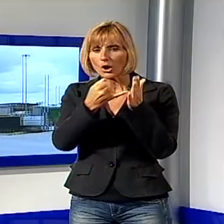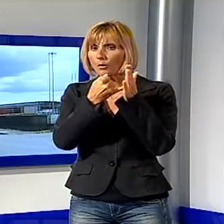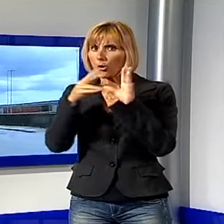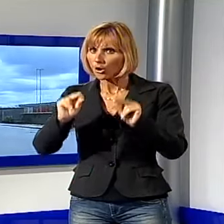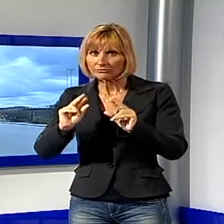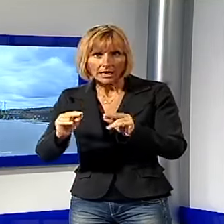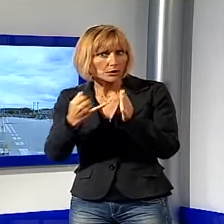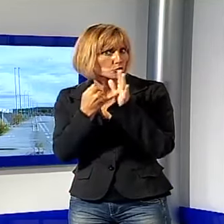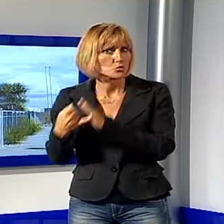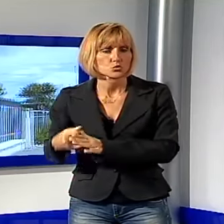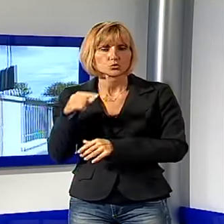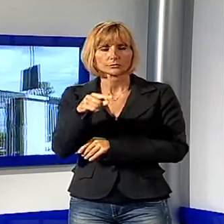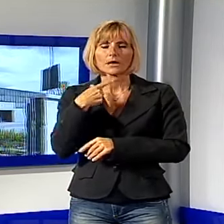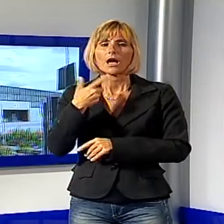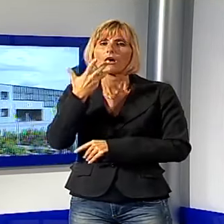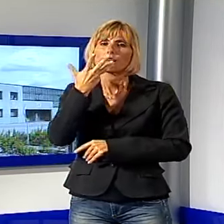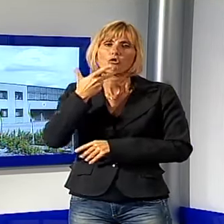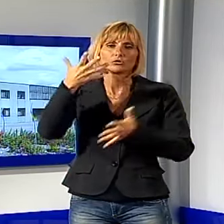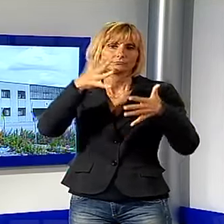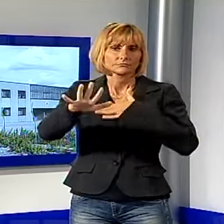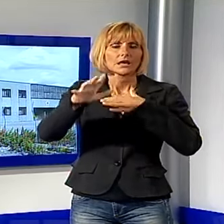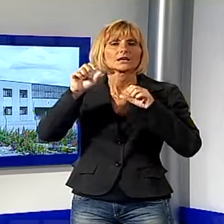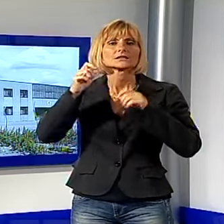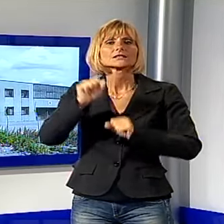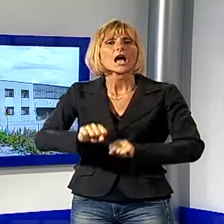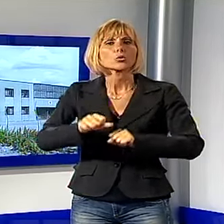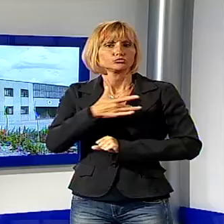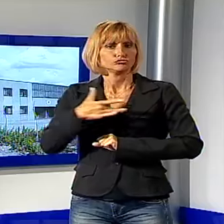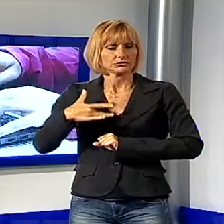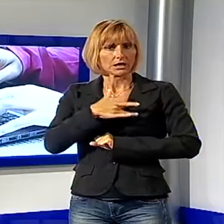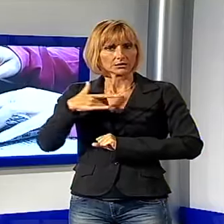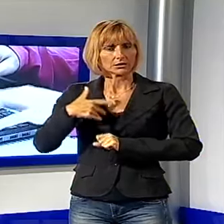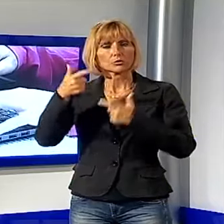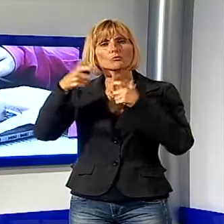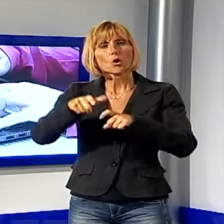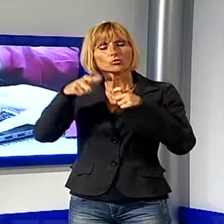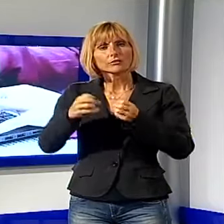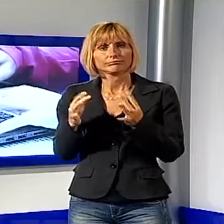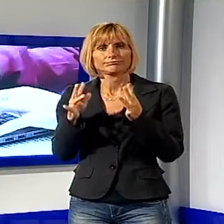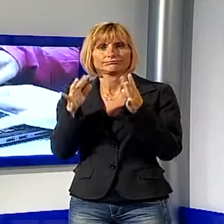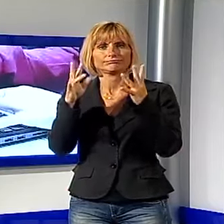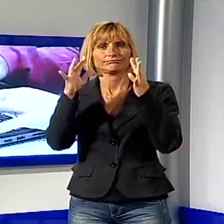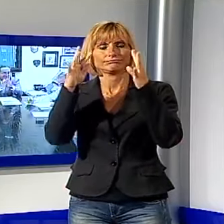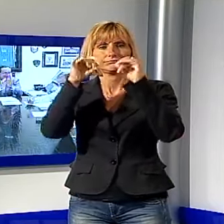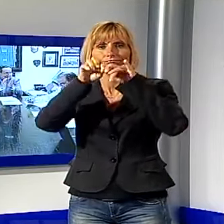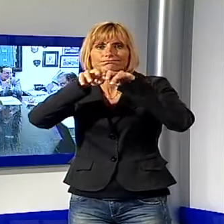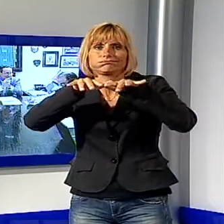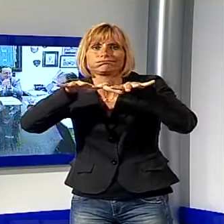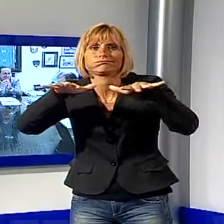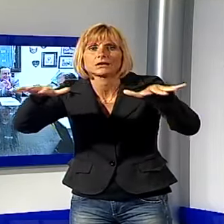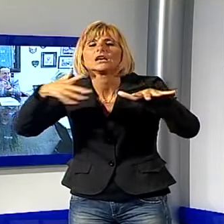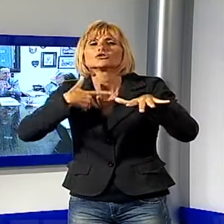generazione, ho ritenuto di dover salvaguardare la salute dei miei cittadini, dato che le eventuali emissioni ricadrebbero sul territorio